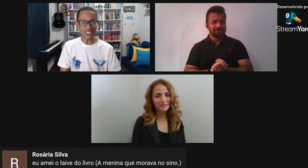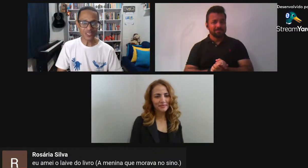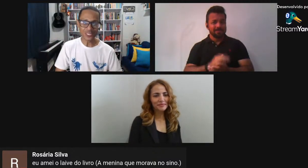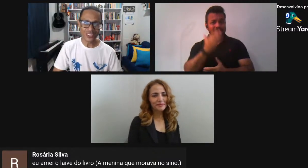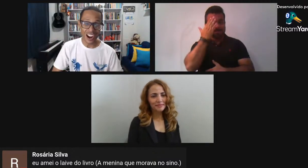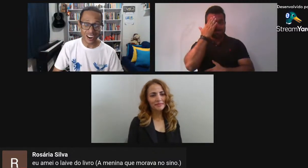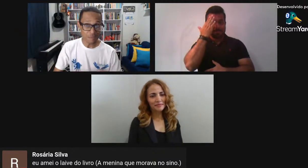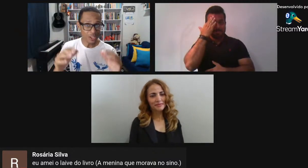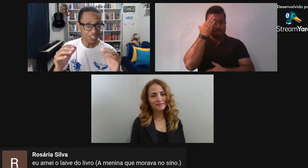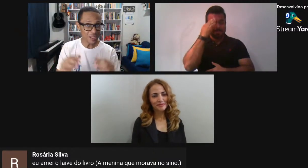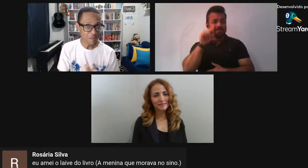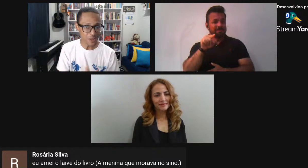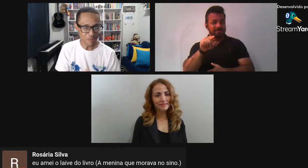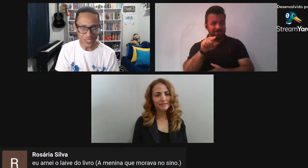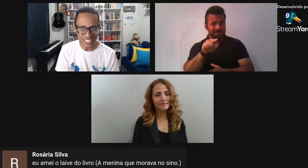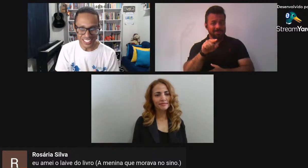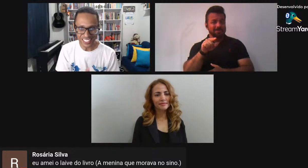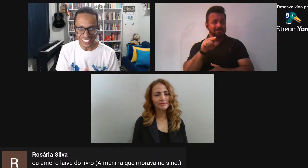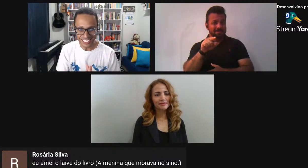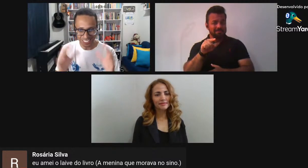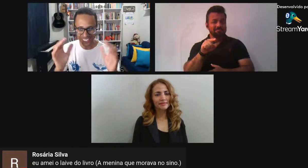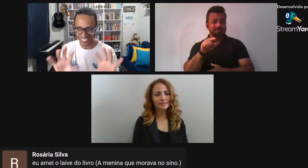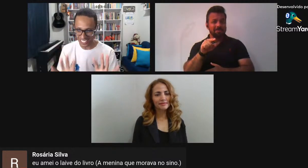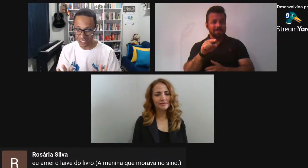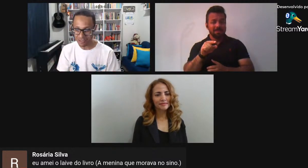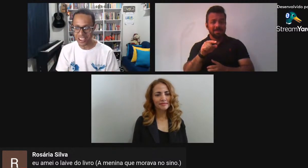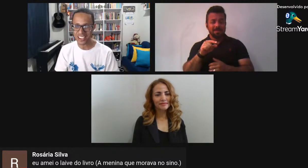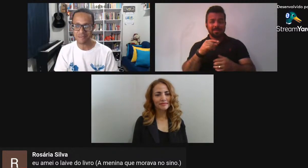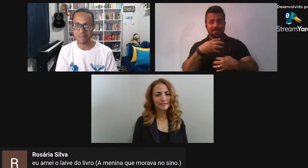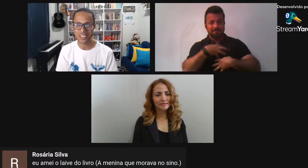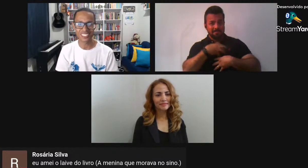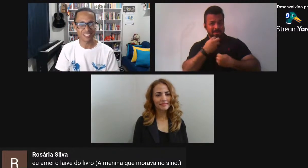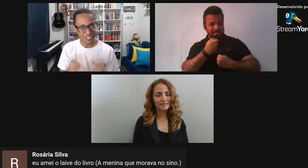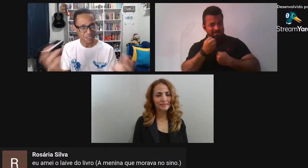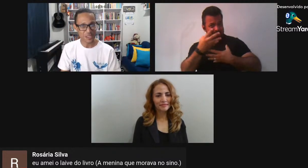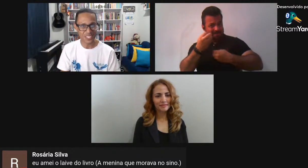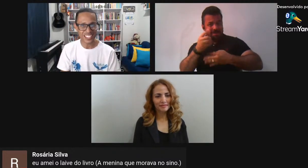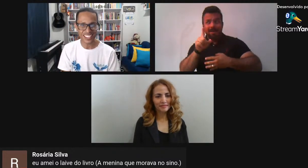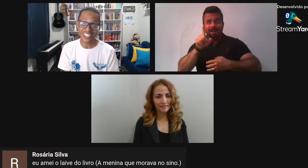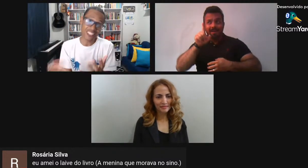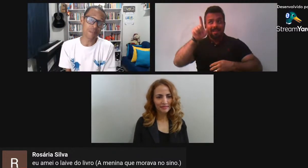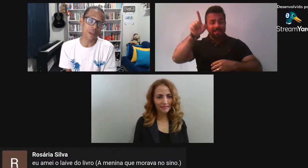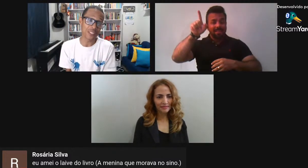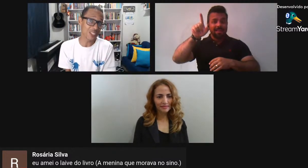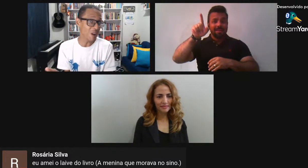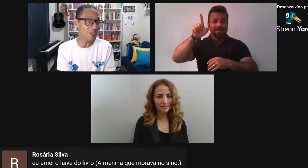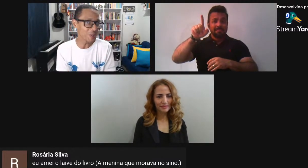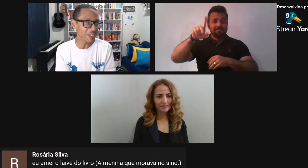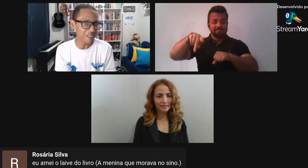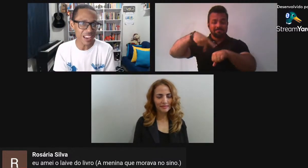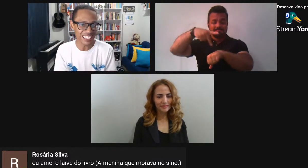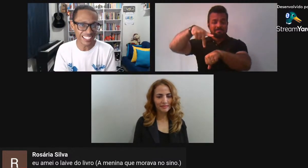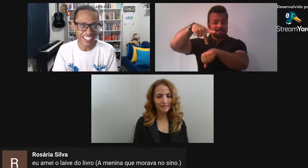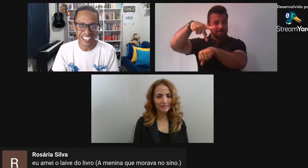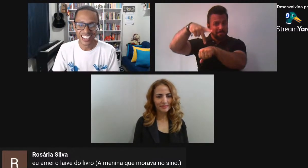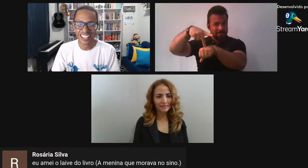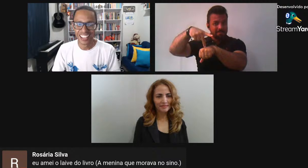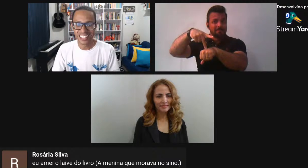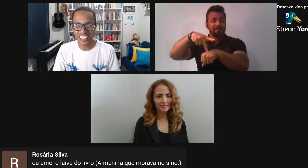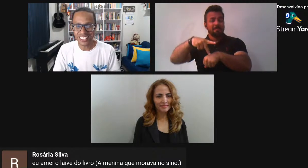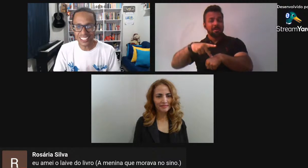Ficou em segundo lugar Poesia muito bonita Linda Eu já até salvei Aqui para mim Estava fazendo pesquisa Que a gente pesquisa o autor também